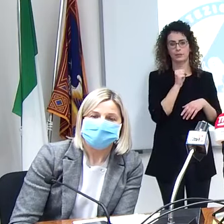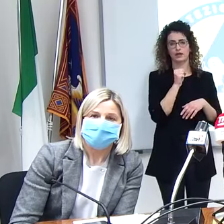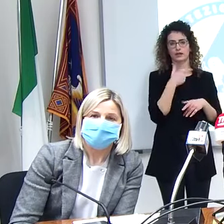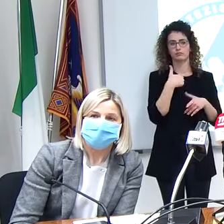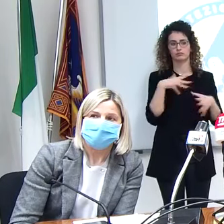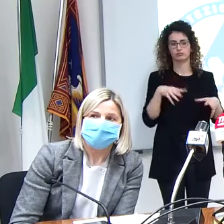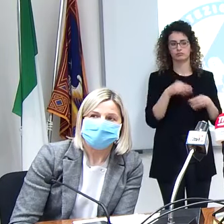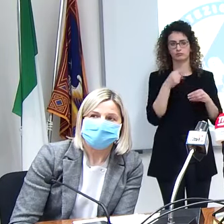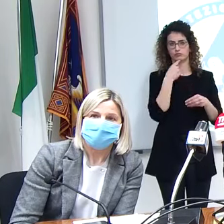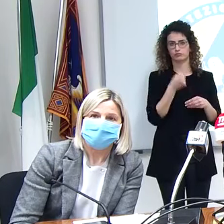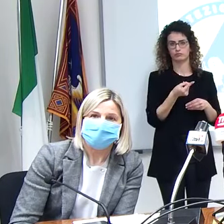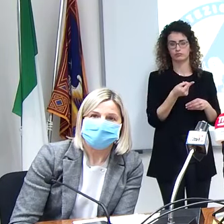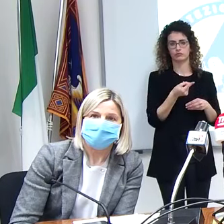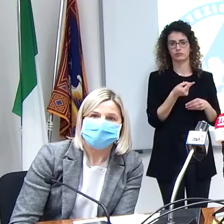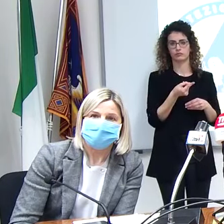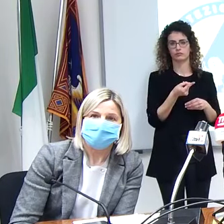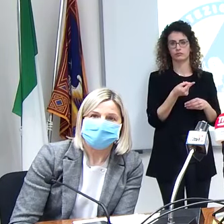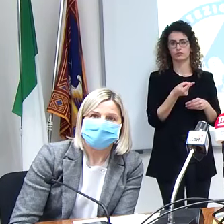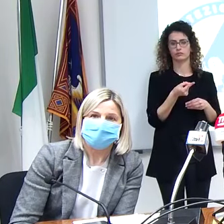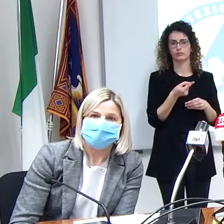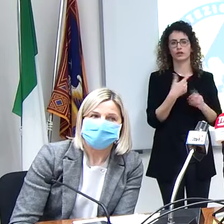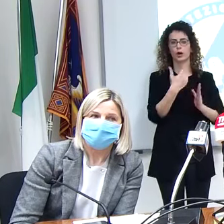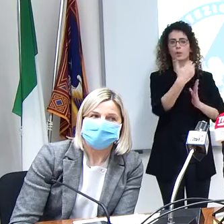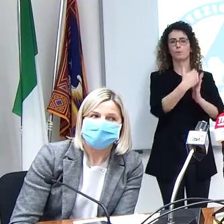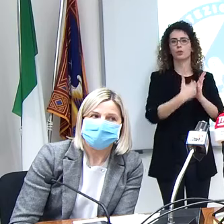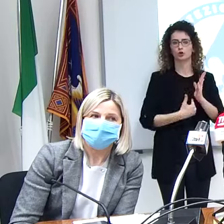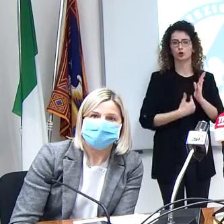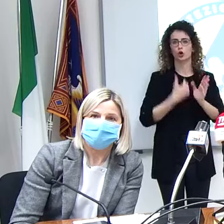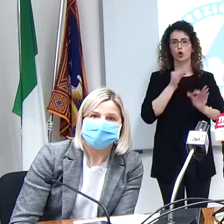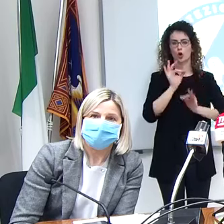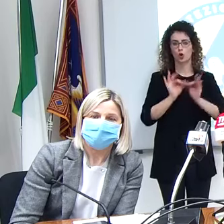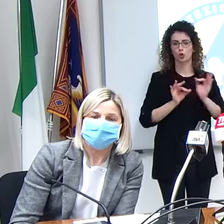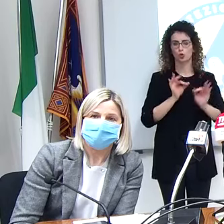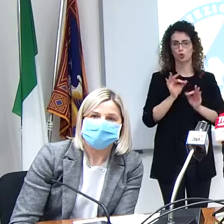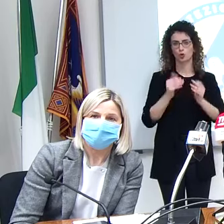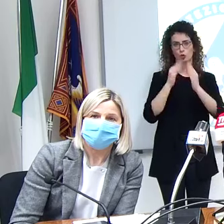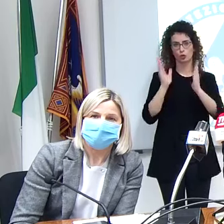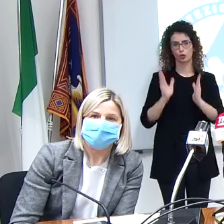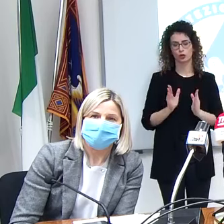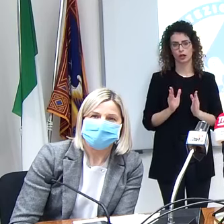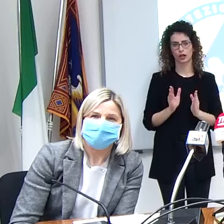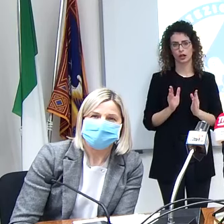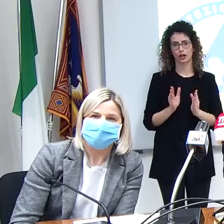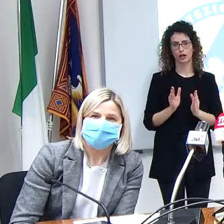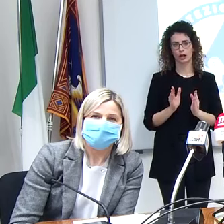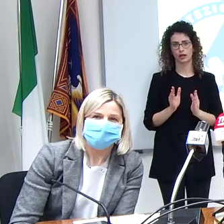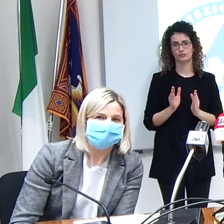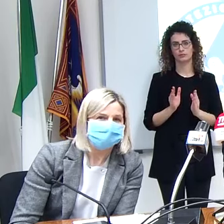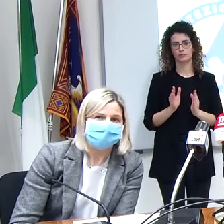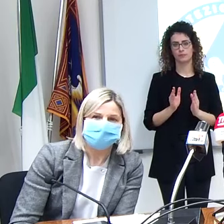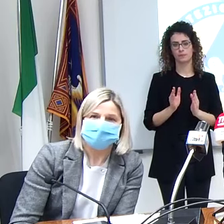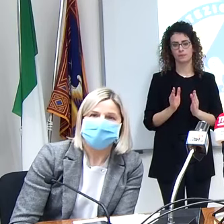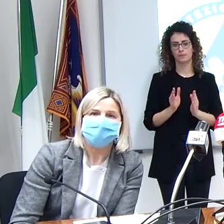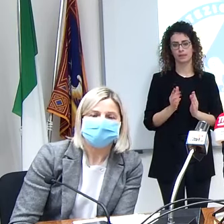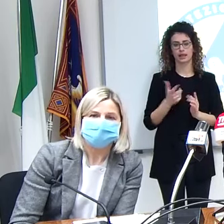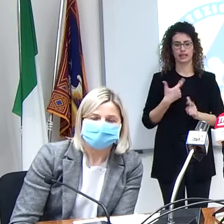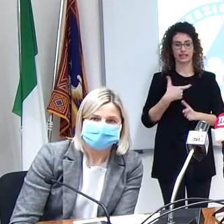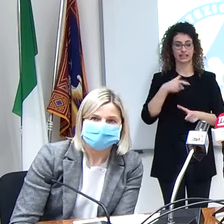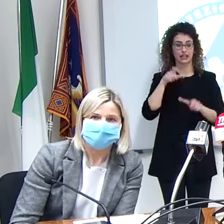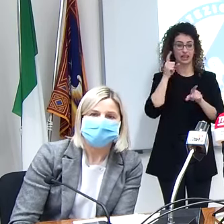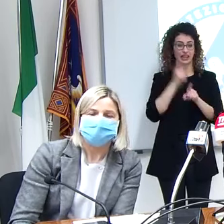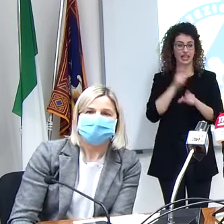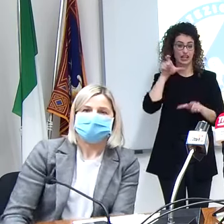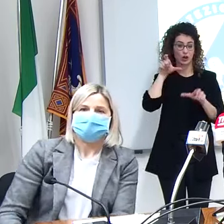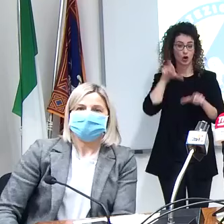dall'illustrazione che il protocollo di cura a domicilio non può essere obbligatorio e anche